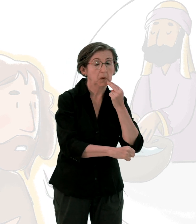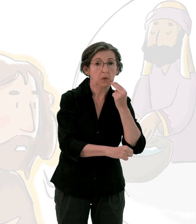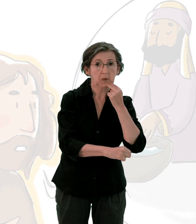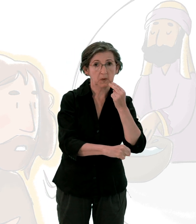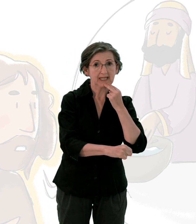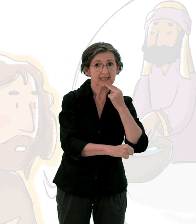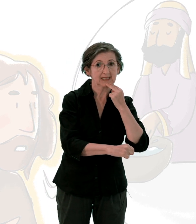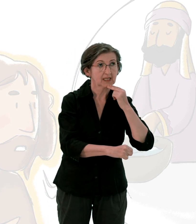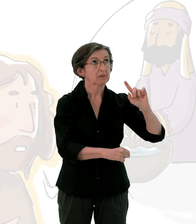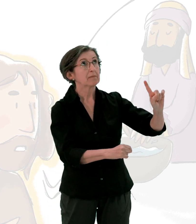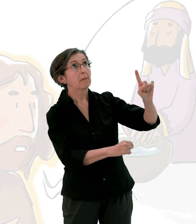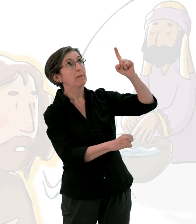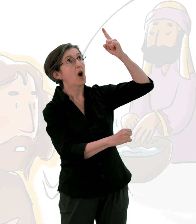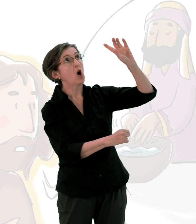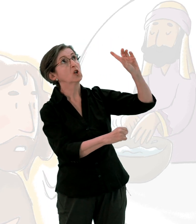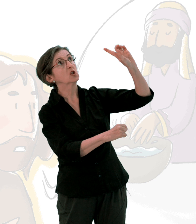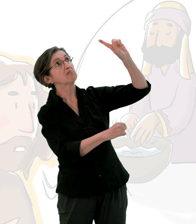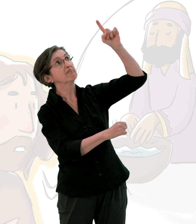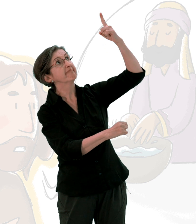Et vous faites beaucoup d'autres choses comme celle-là.